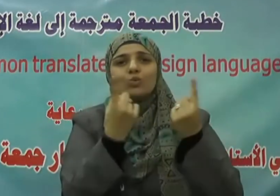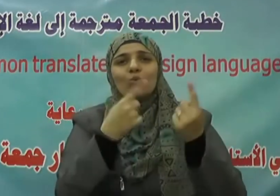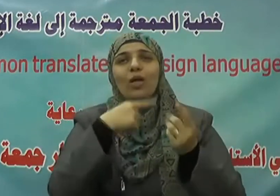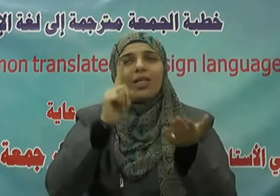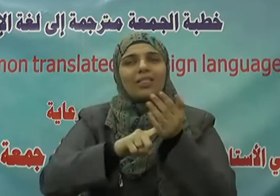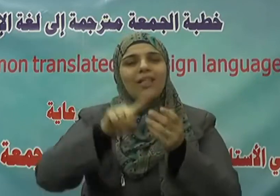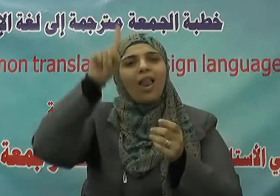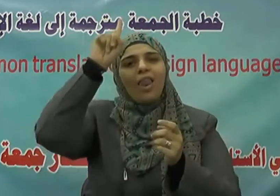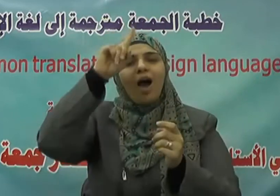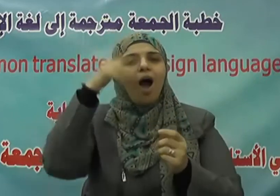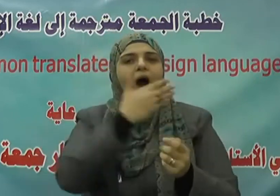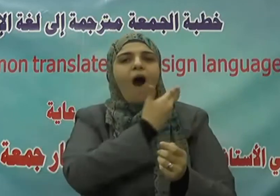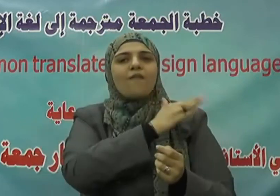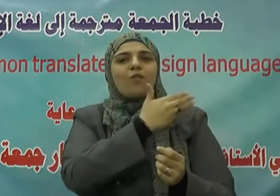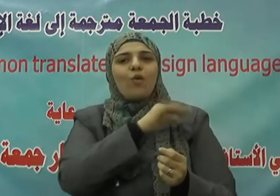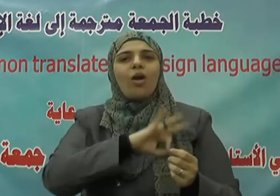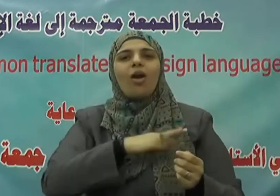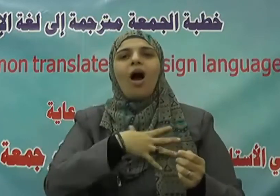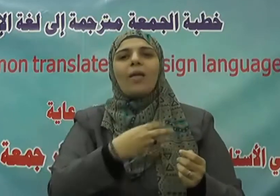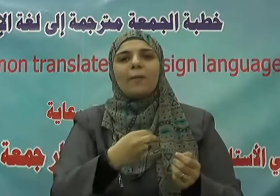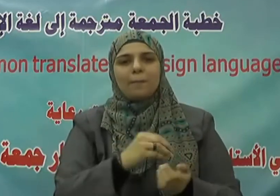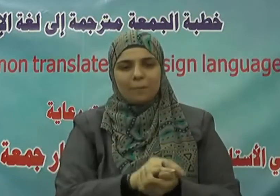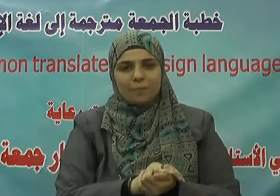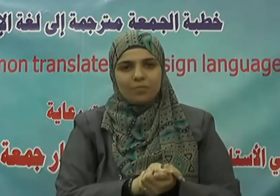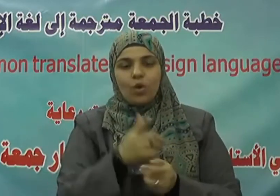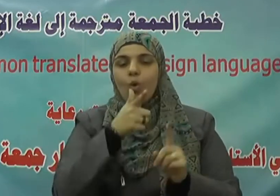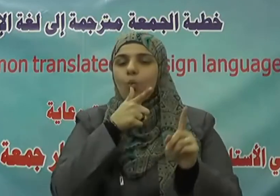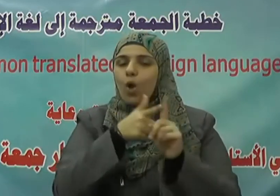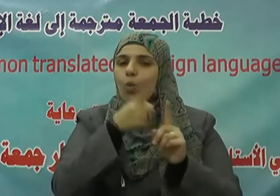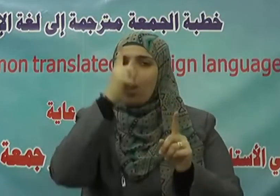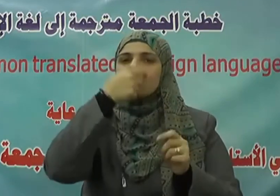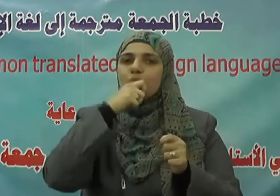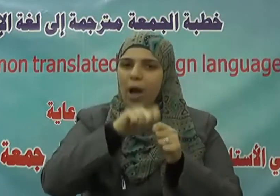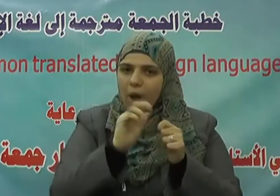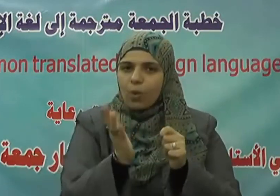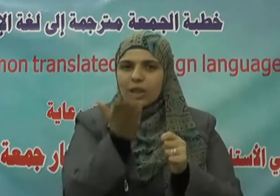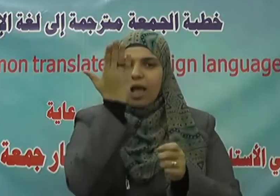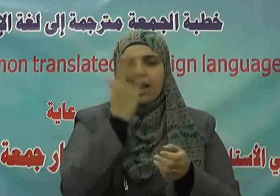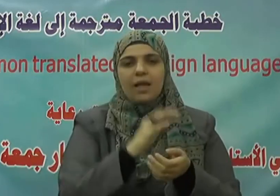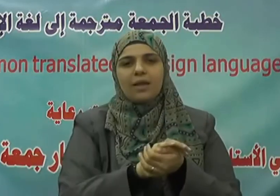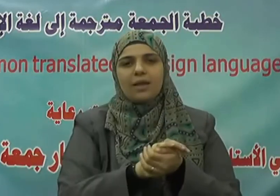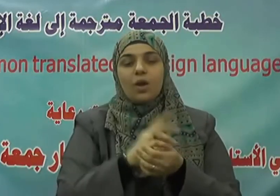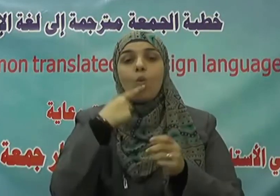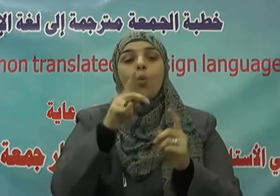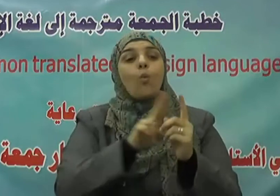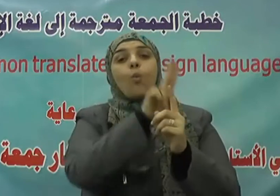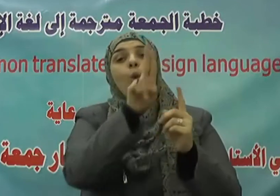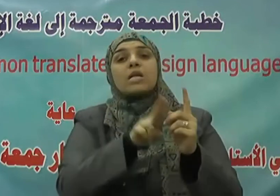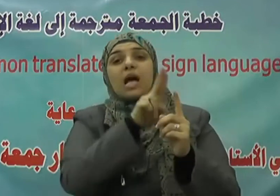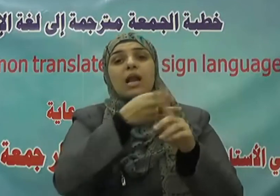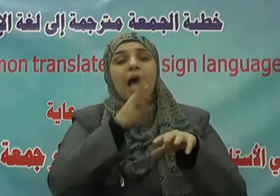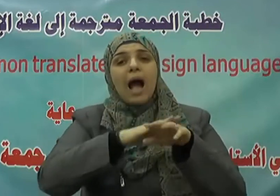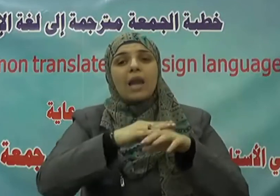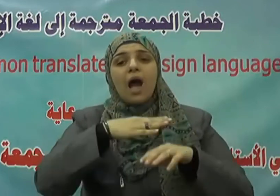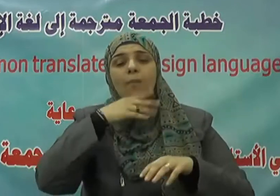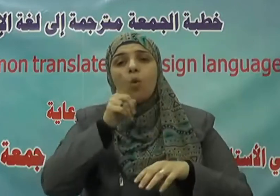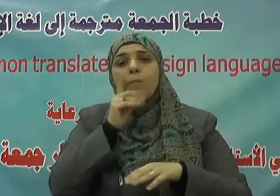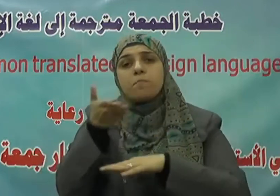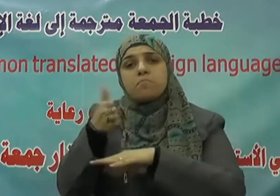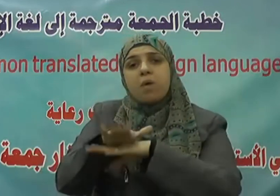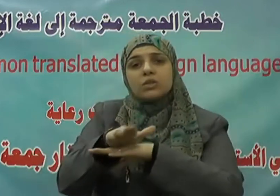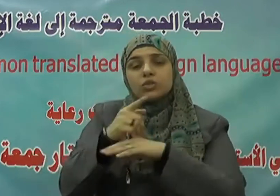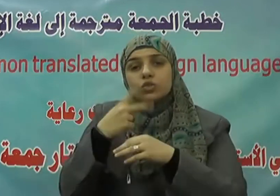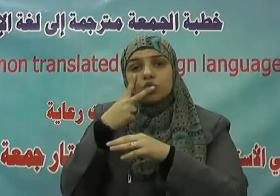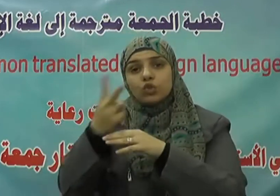غفور رحيم ويقول جل شأنه ويسألونك عن اليتاما قل إصلاح